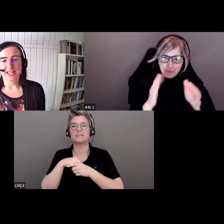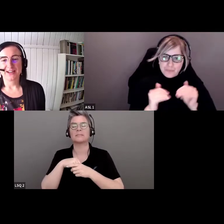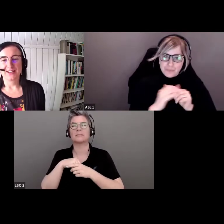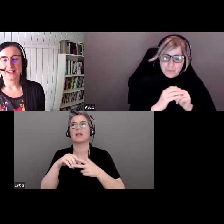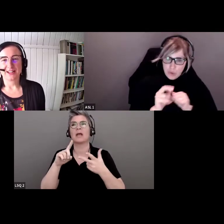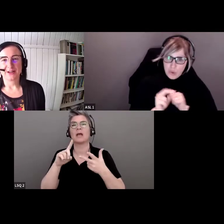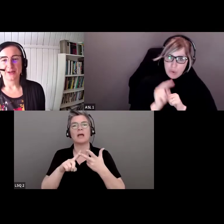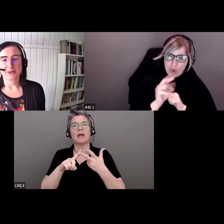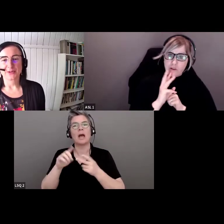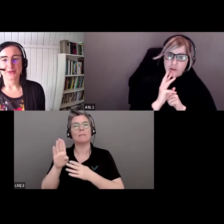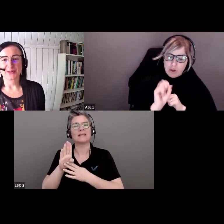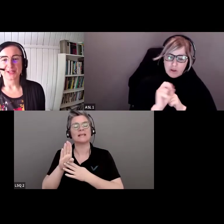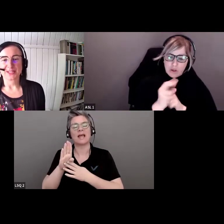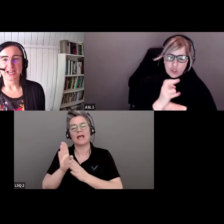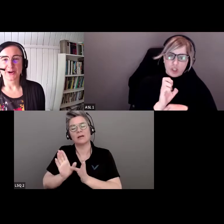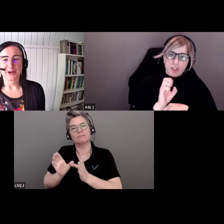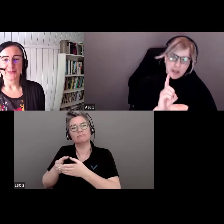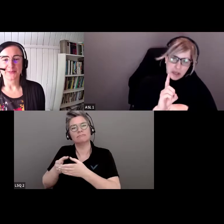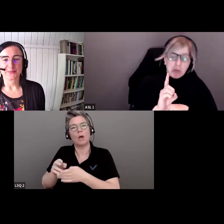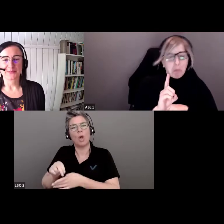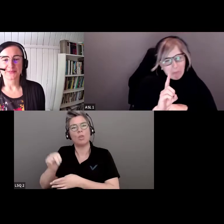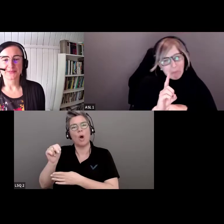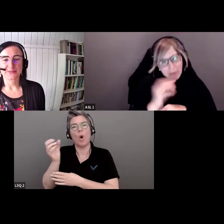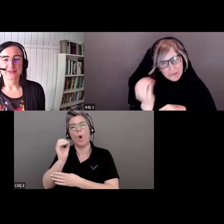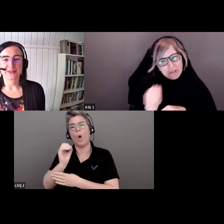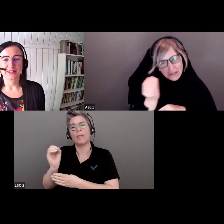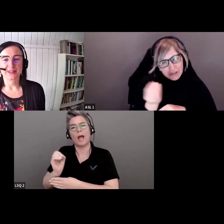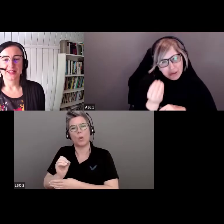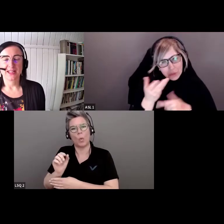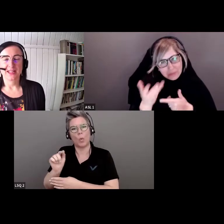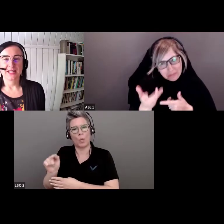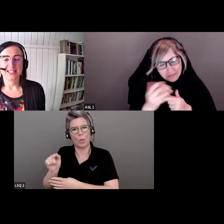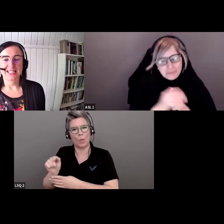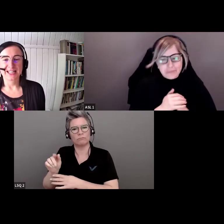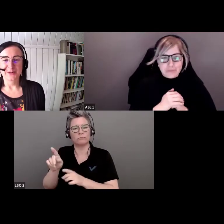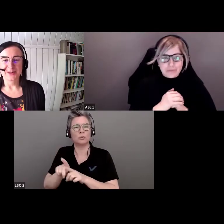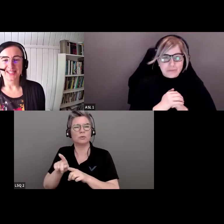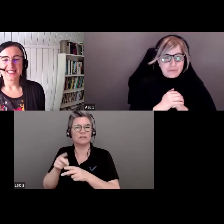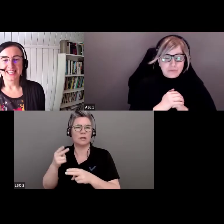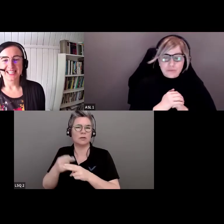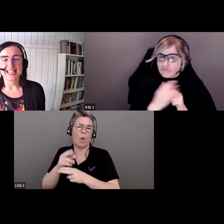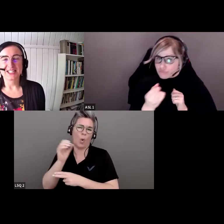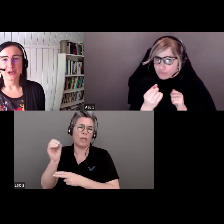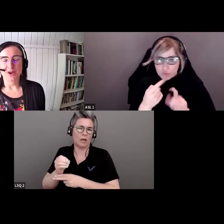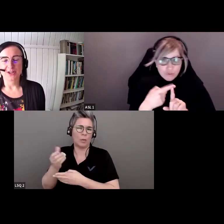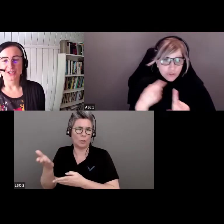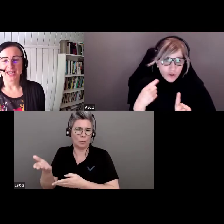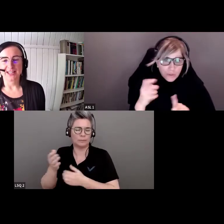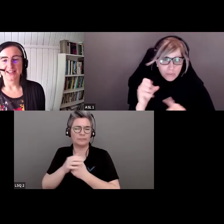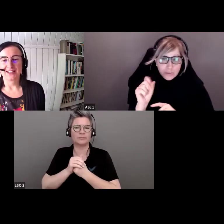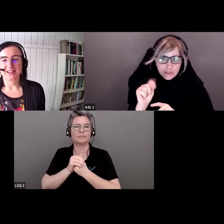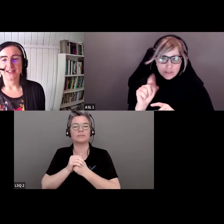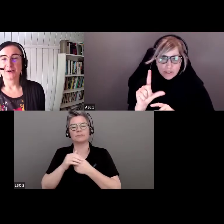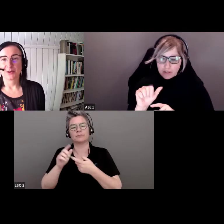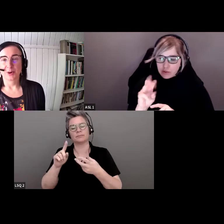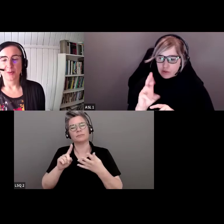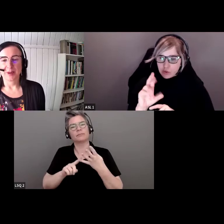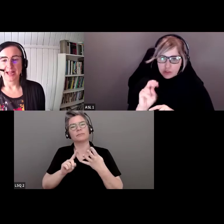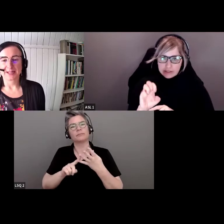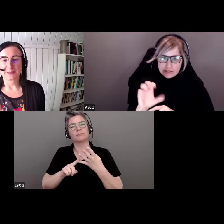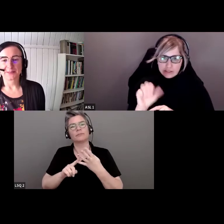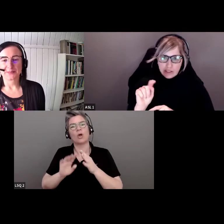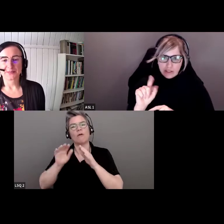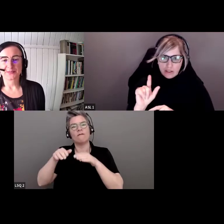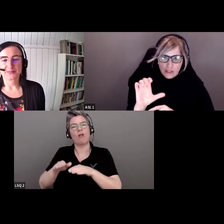Le bassin versant du nord de l'Ontario, également appelé Ontario. Le bassin versant du